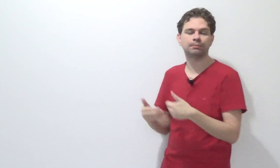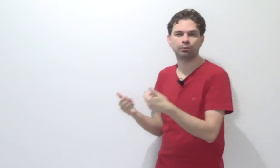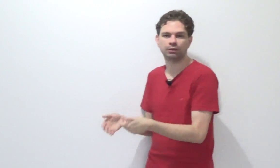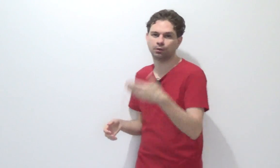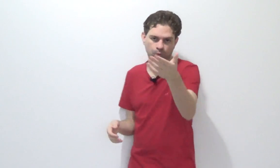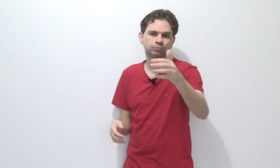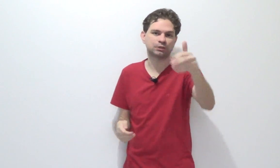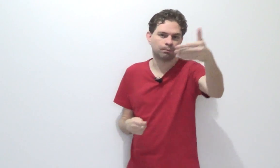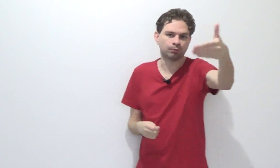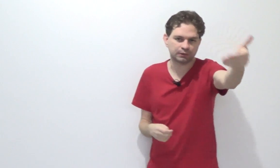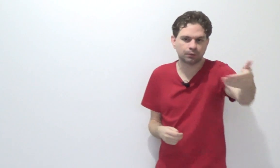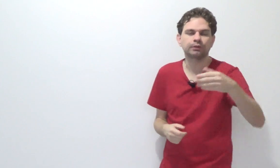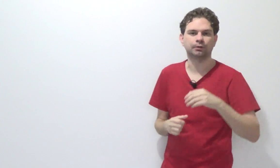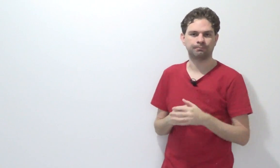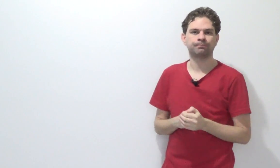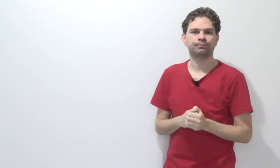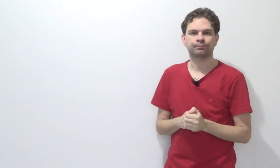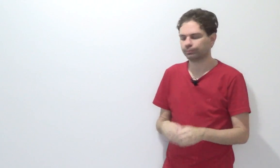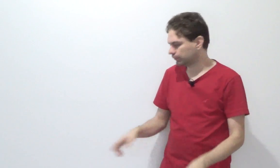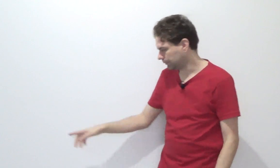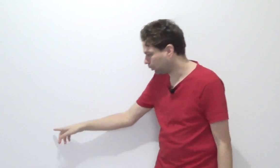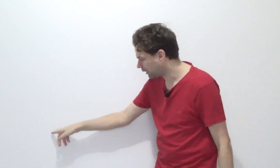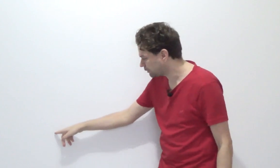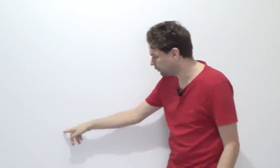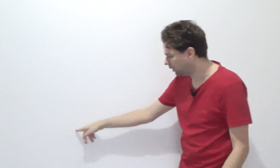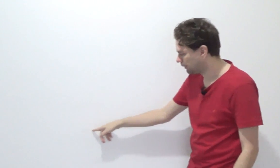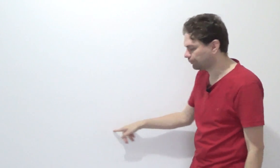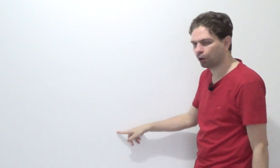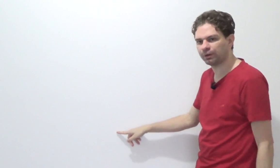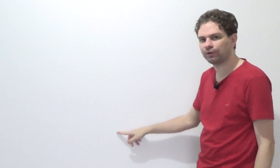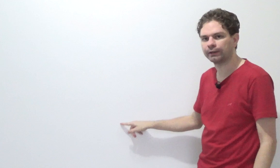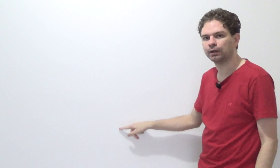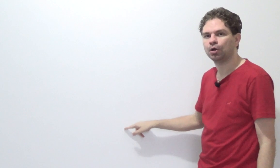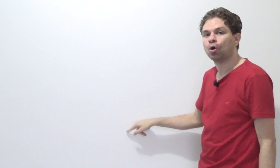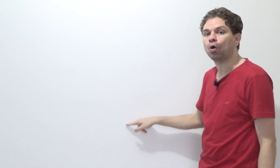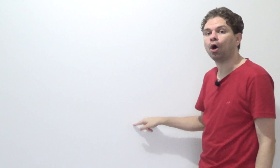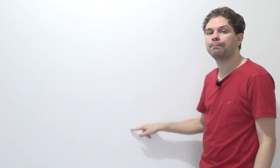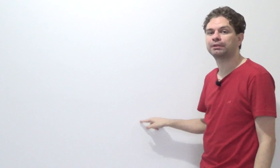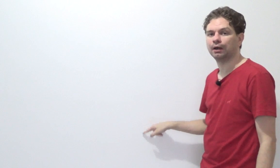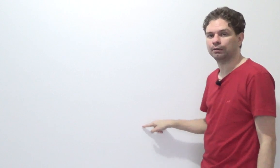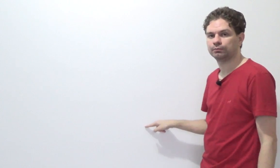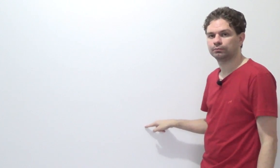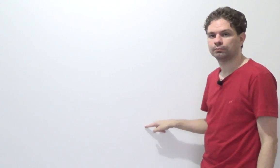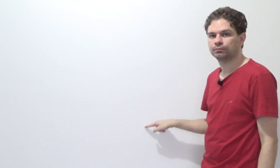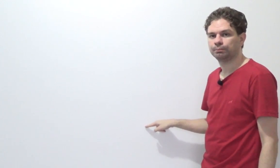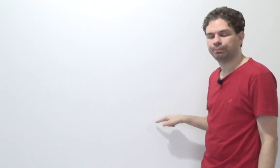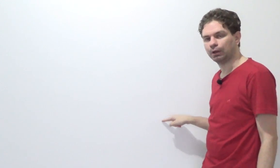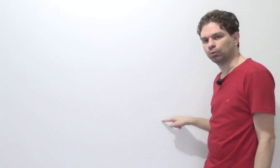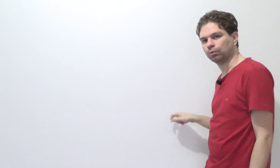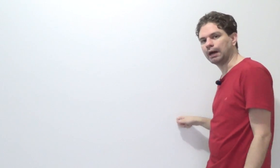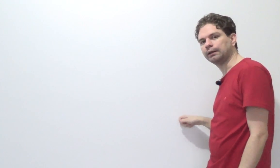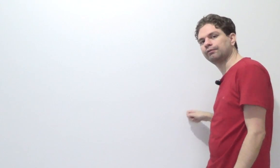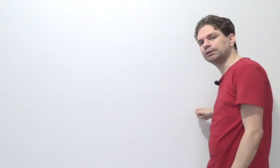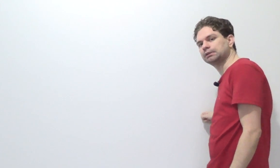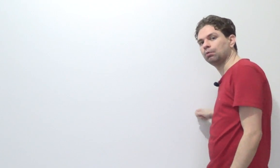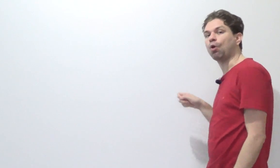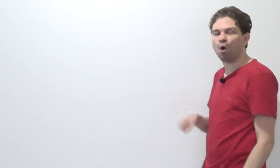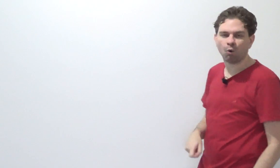é meu guia, ou seu bolso é seu guia. Você vai colocar assim, ação penal privada opta pelo lugar da infração ou